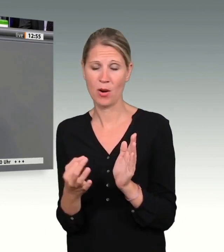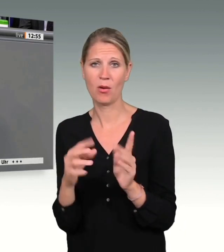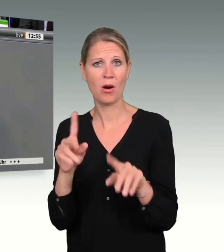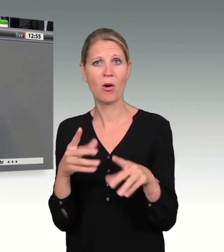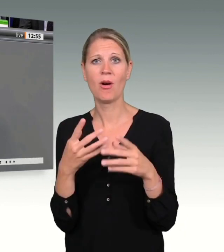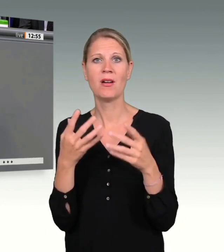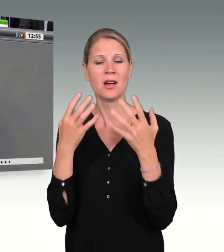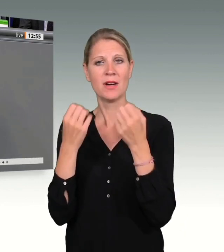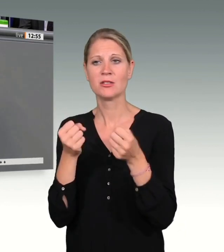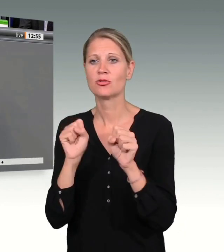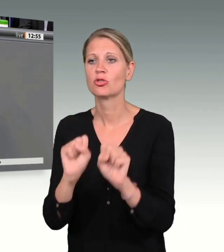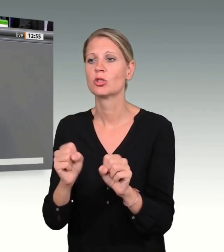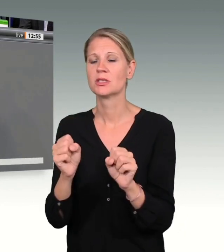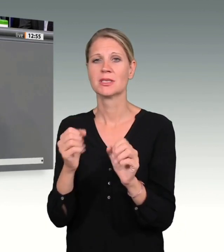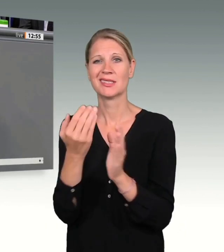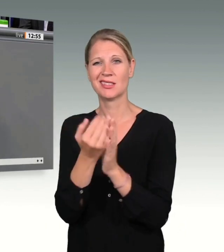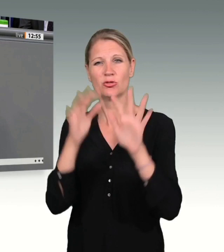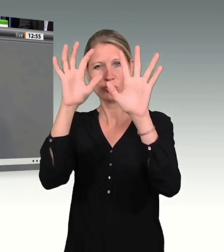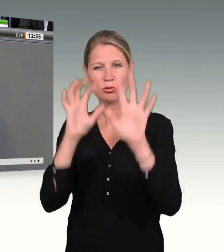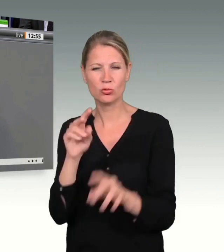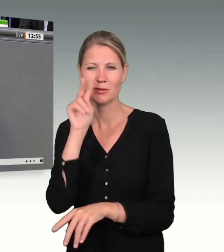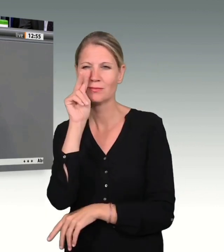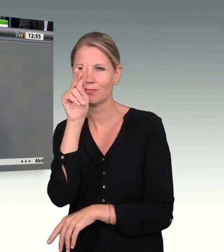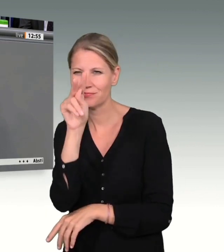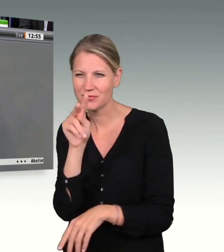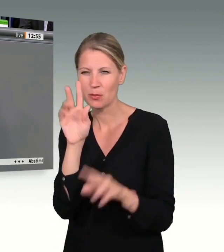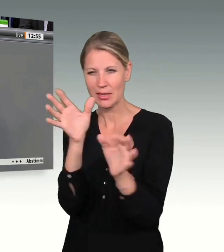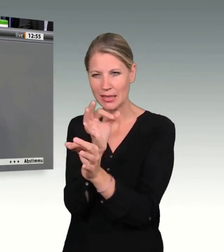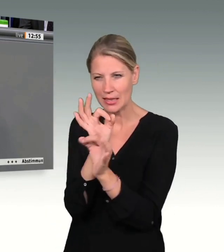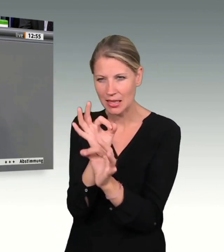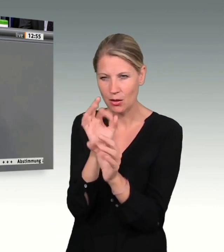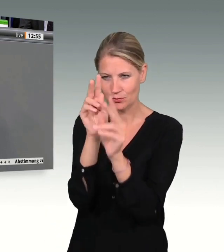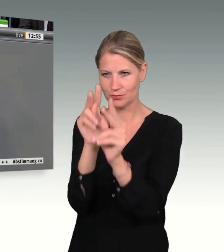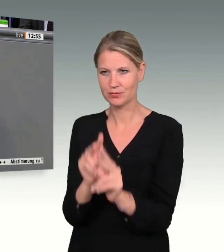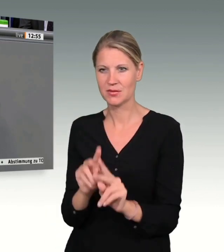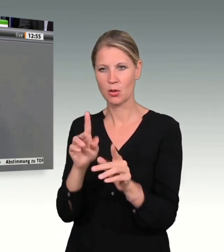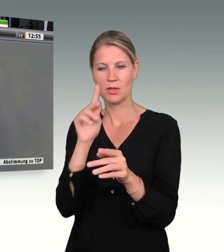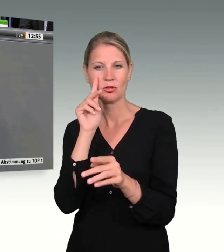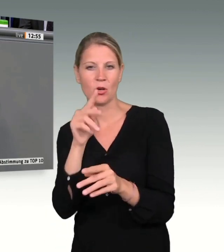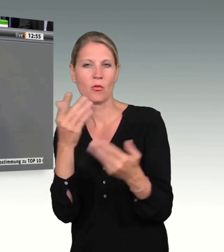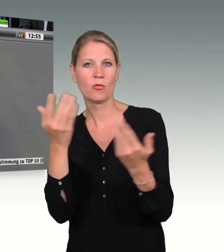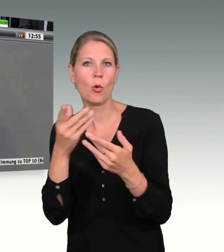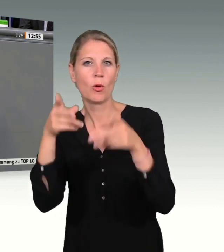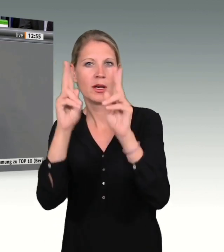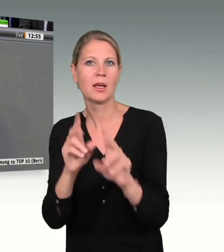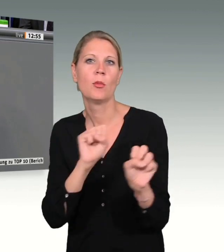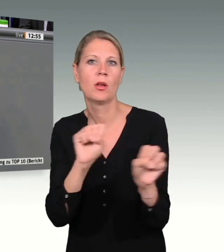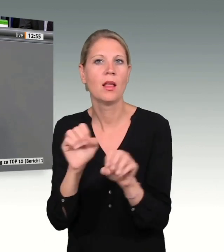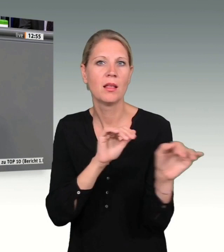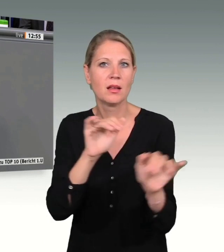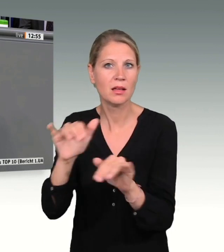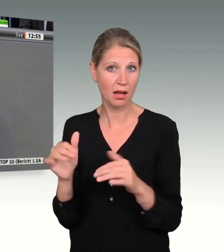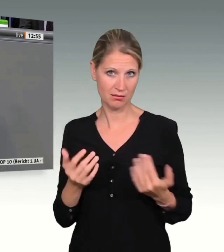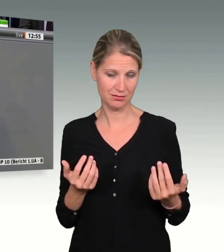ansieht, mit den entsprechenden rechtlichen Möglichkeiten. Aber es geht auch um Prävention